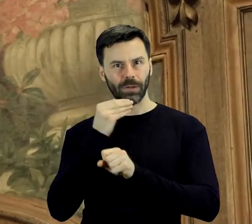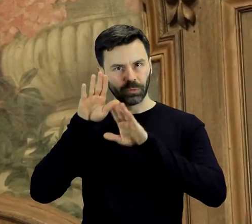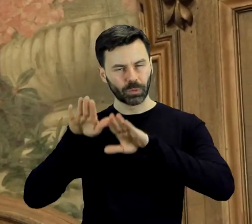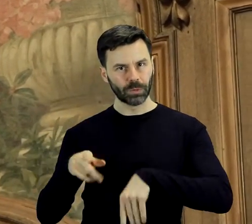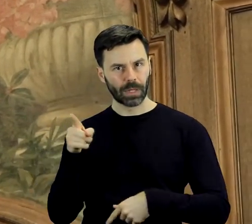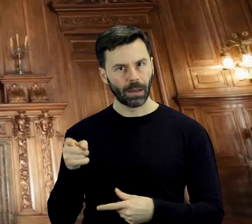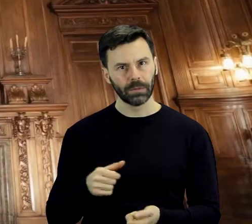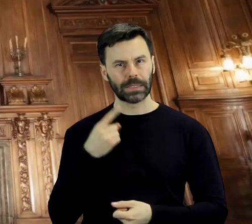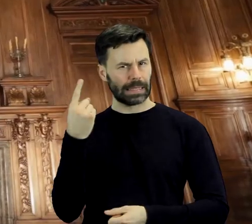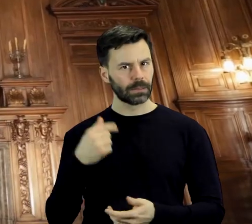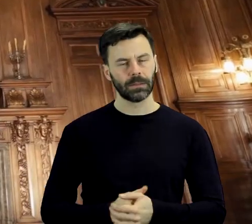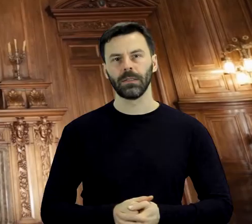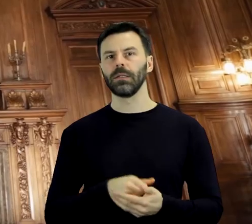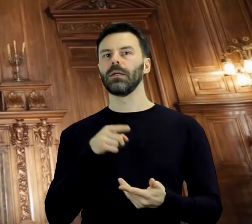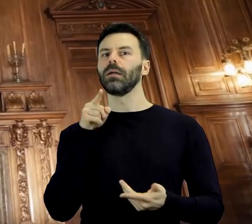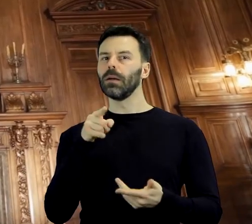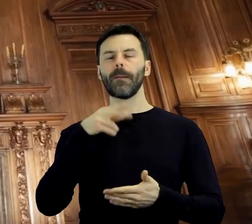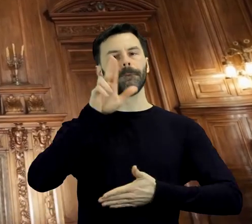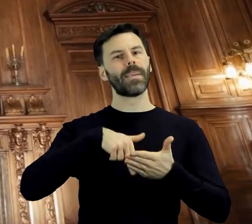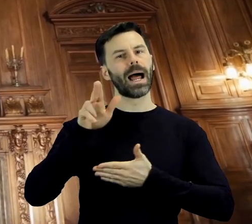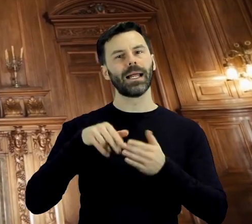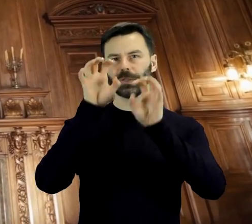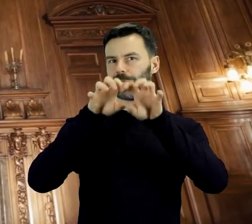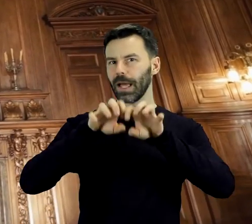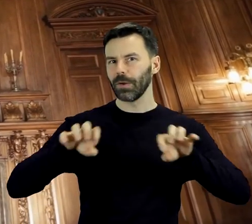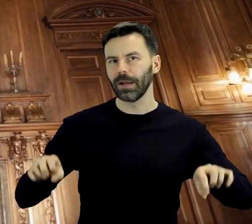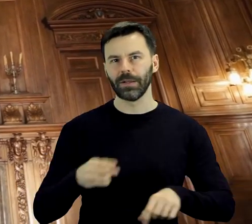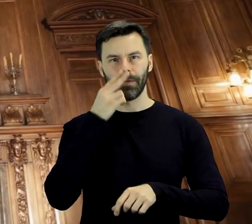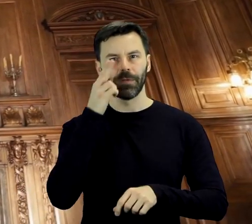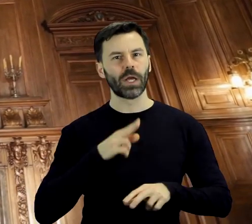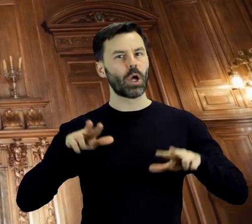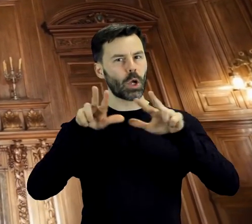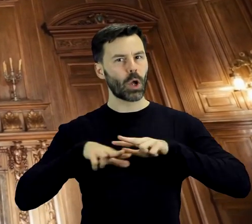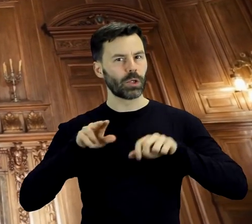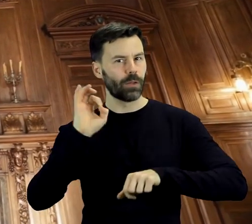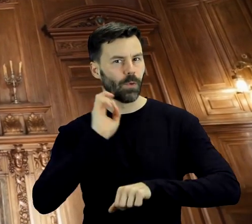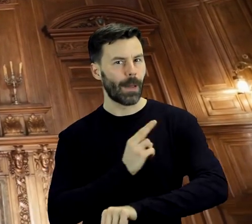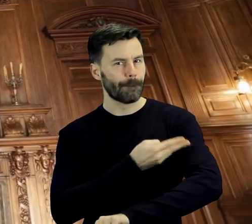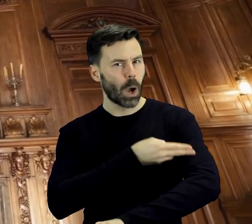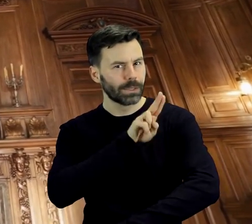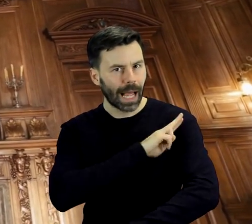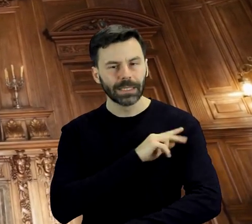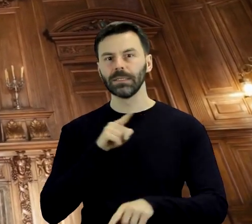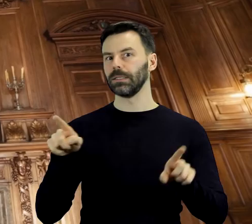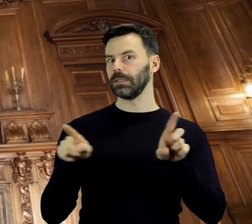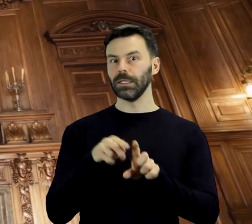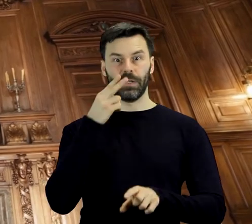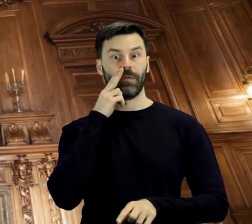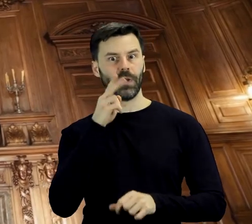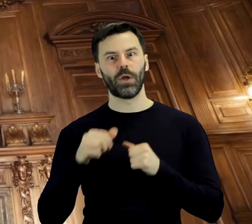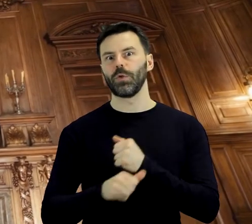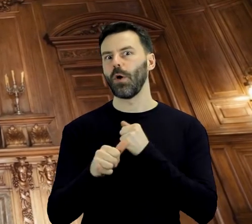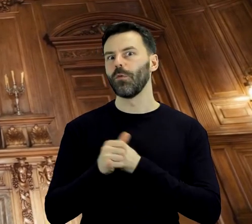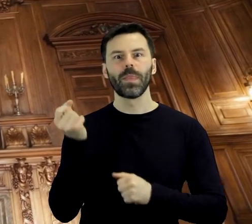malarskie dekoracje budują nie tylko opowieść o rodzinie poznańskich, ale są również naocznym dowodem talentu ich